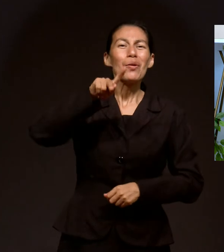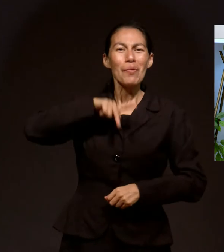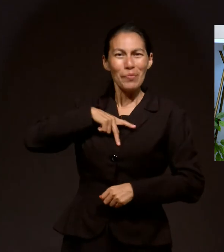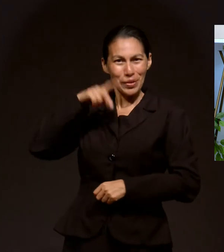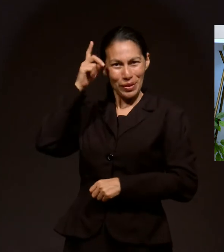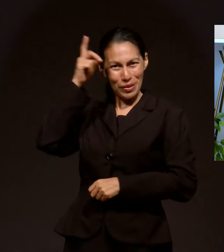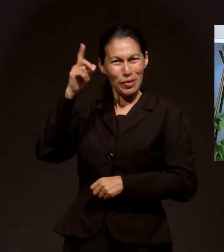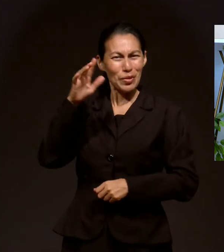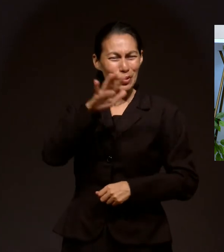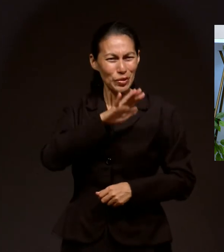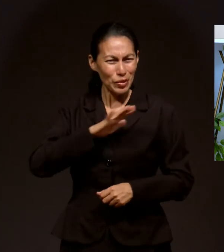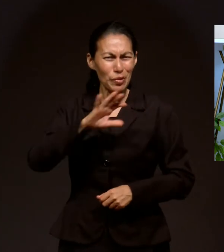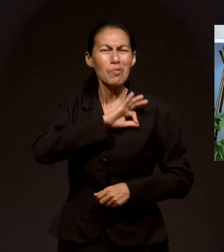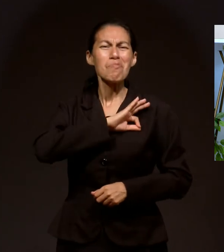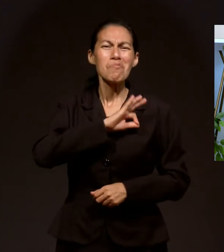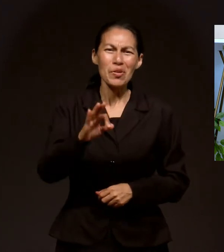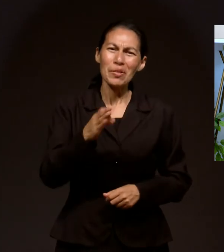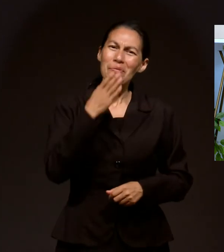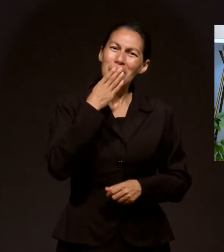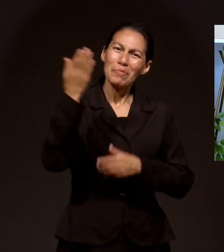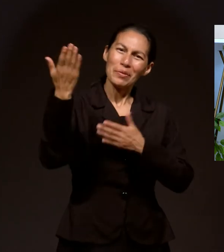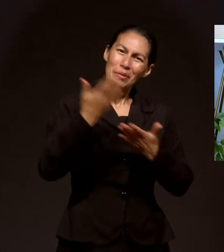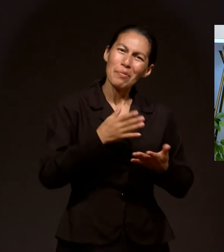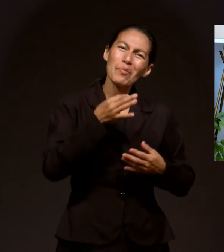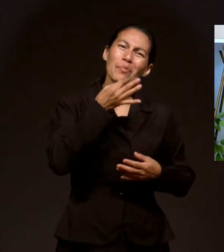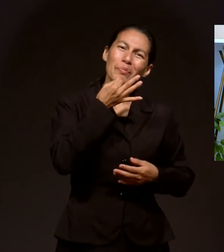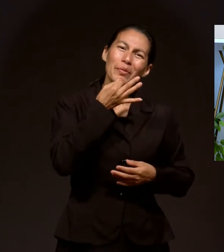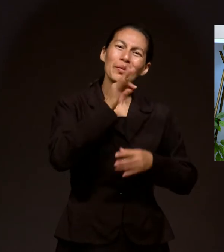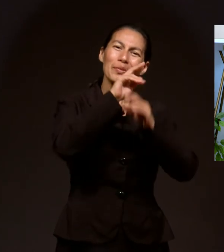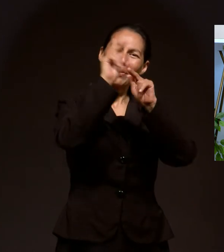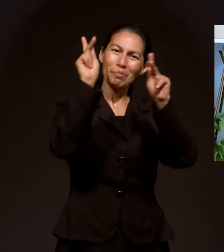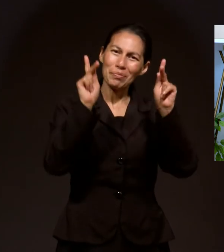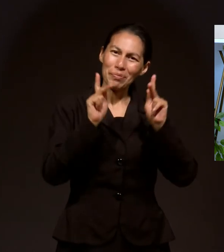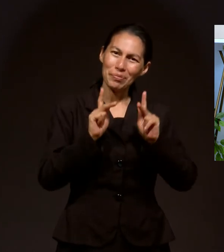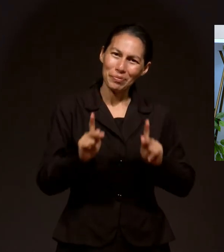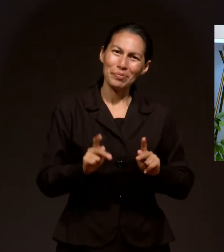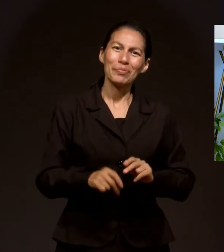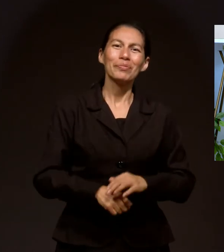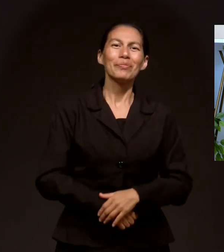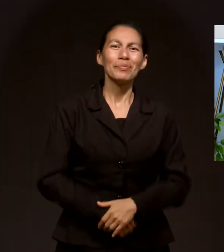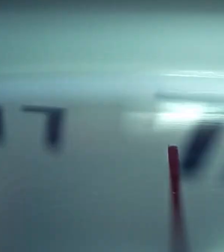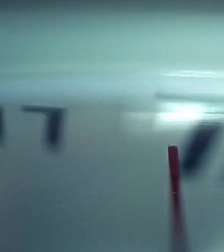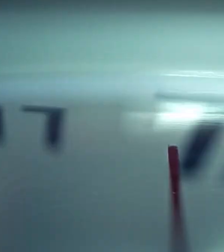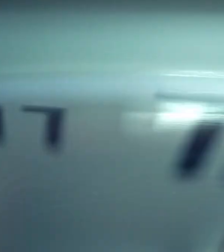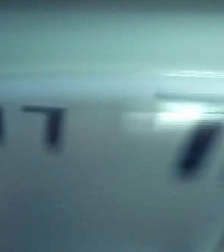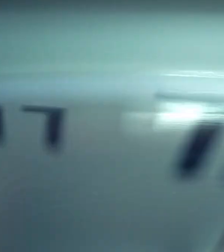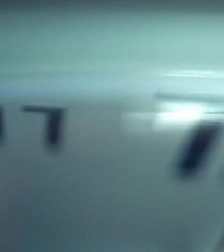Dios, el Dios de lo imposible. Bienvenidos a Un Momento de Paz.